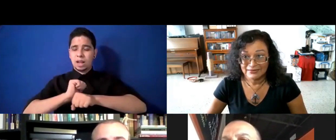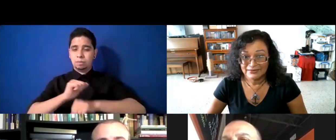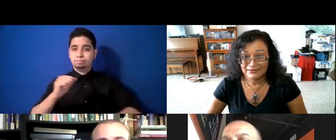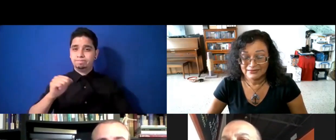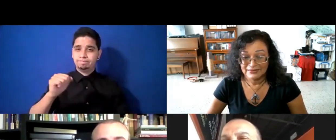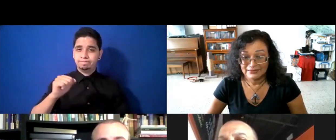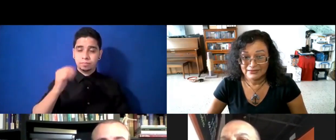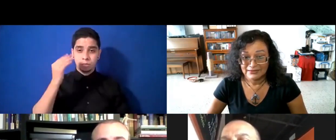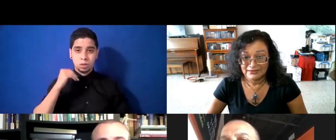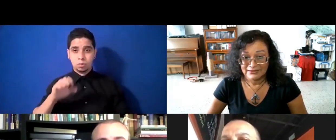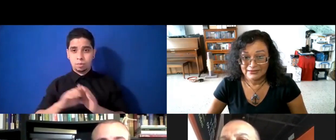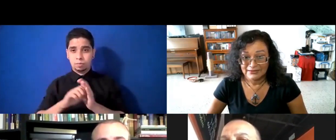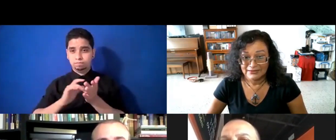farmacéutica, pues yo tenía un horario,